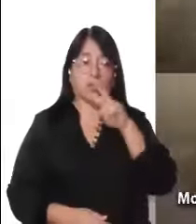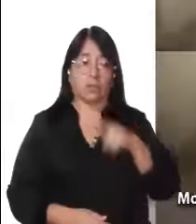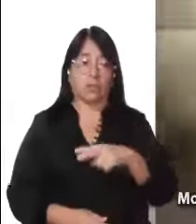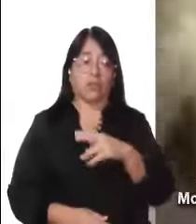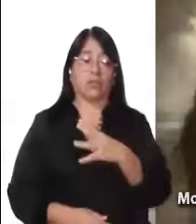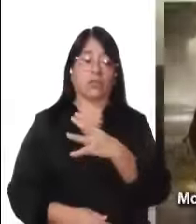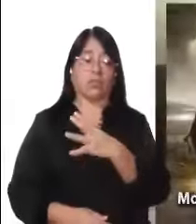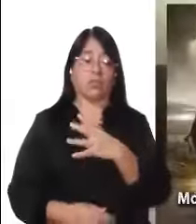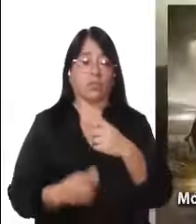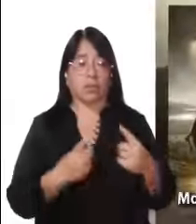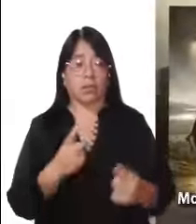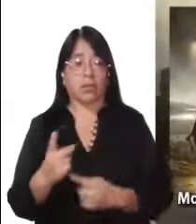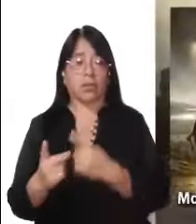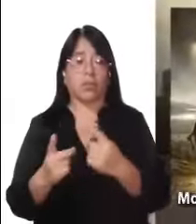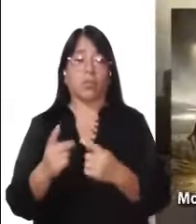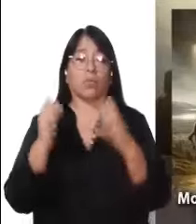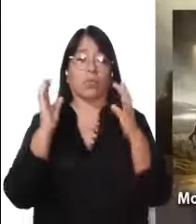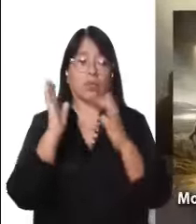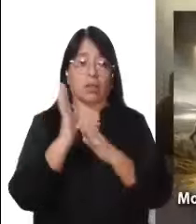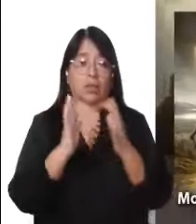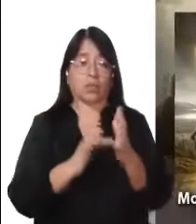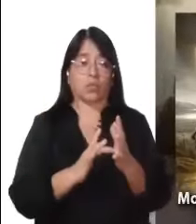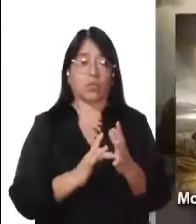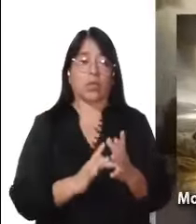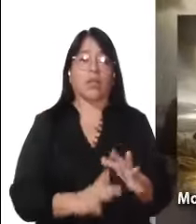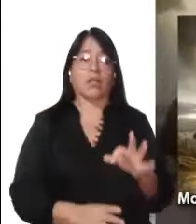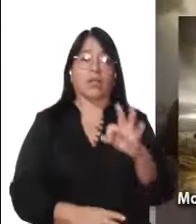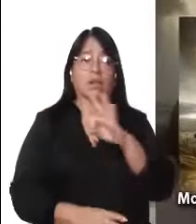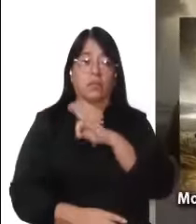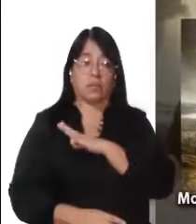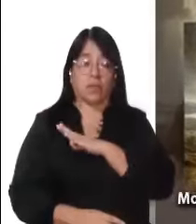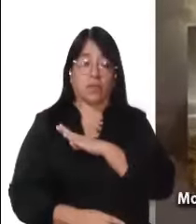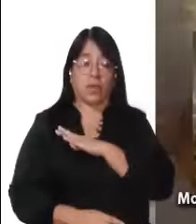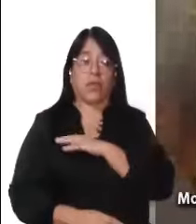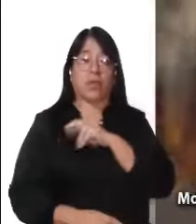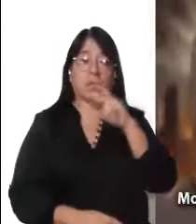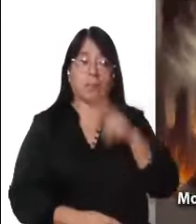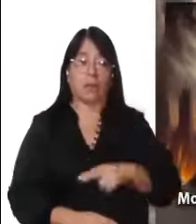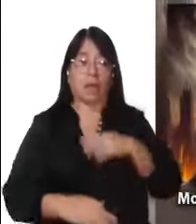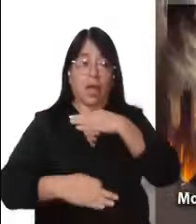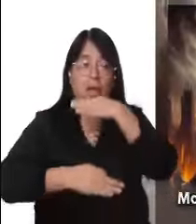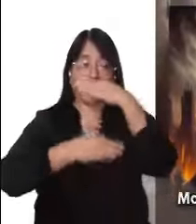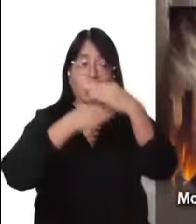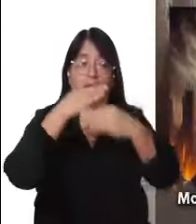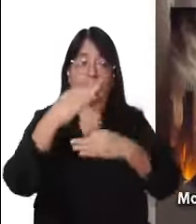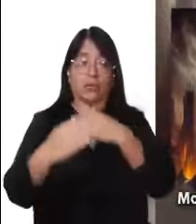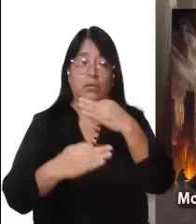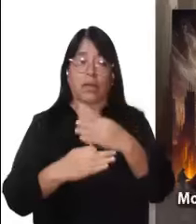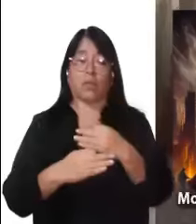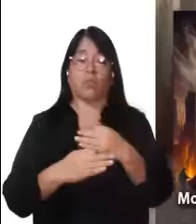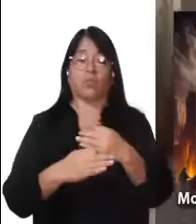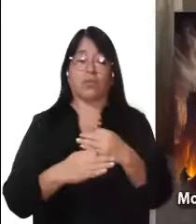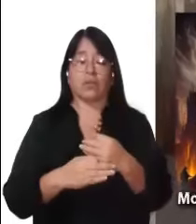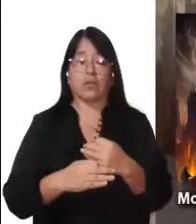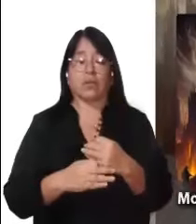verdadero discípulo de Jesús siempre tendrá fe en el Evangelio y se dedicará a